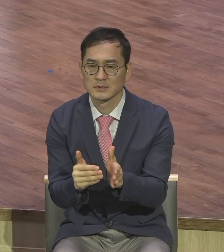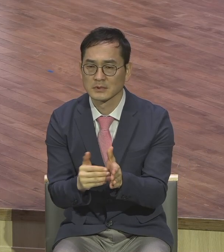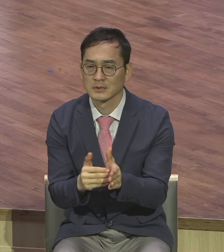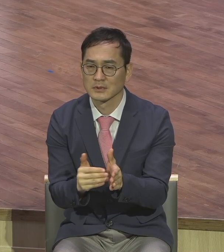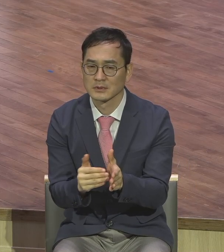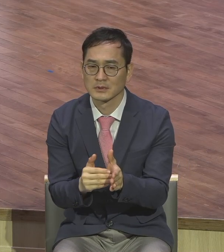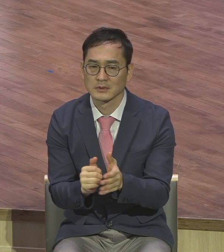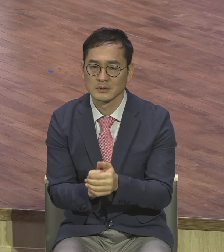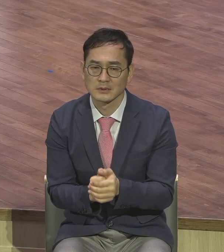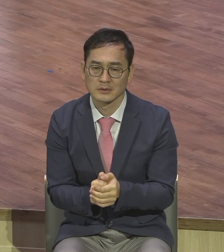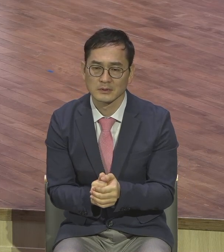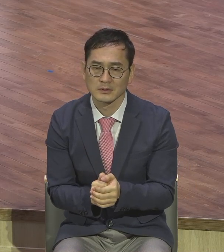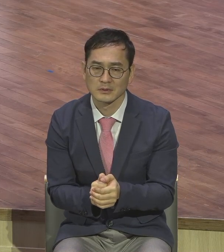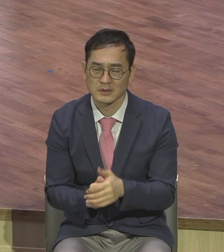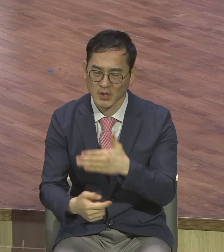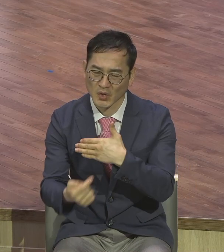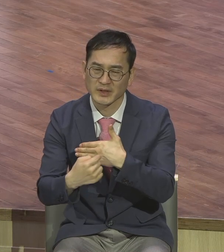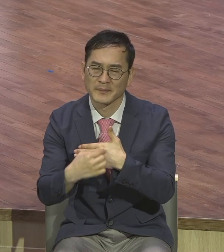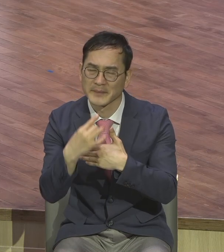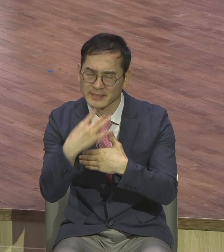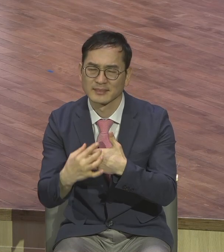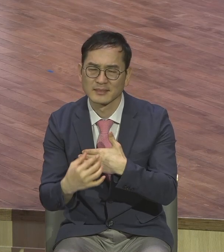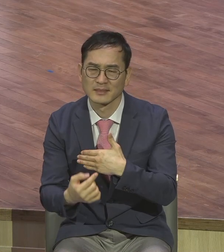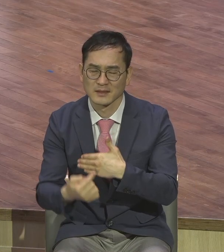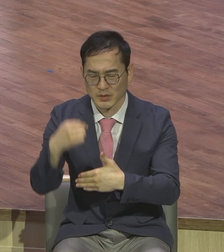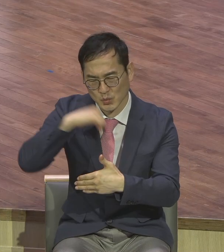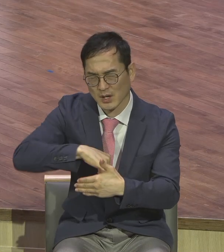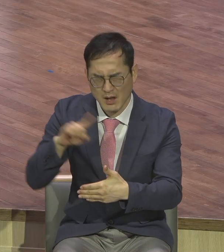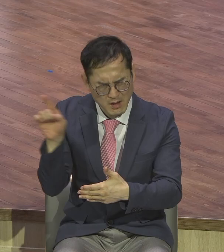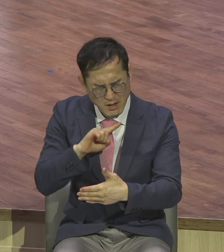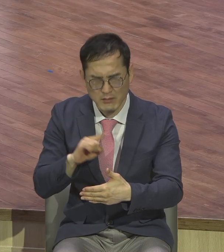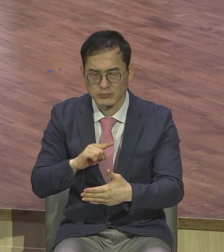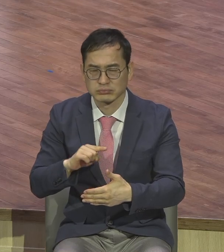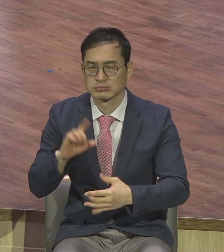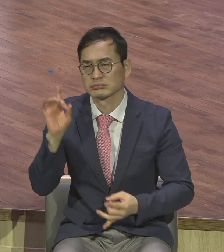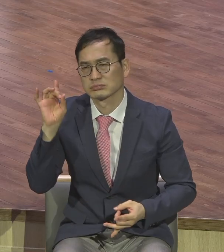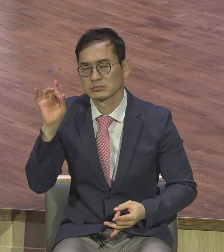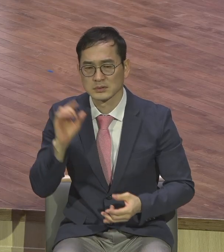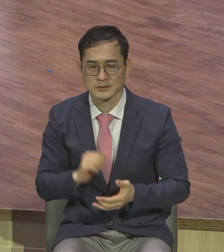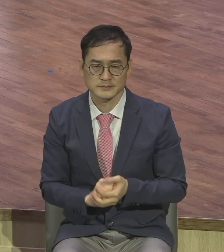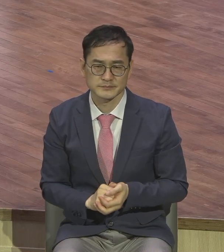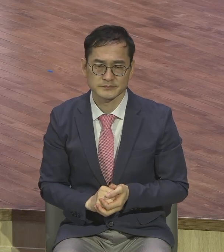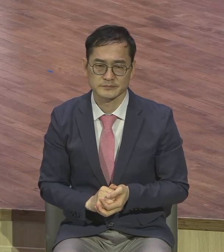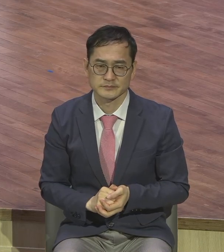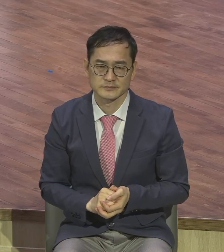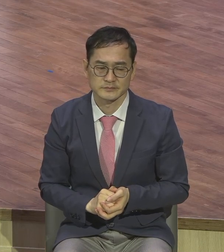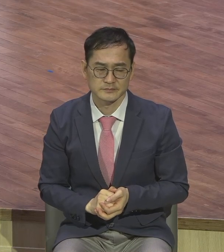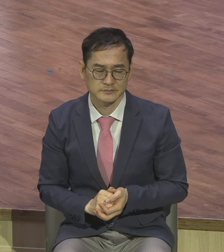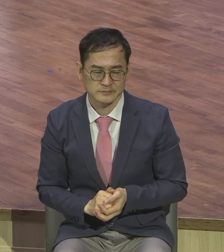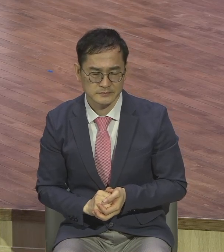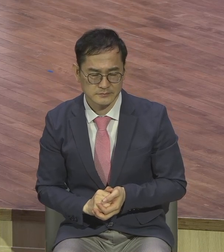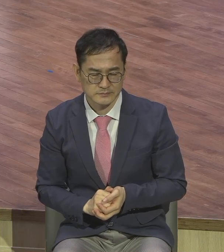전부 껍데기들이야. 그러니까 따라갈 수 없다. 사단이 알고 하나님이 알고 상령이 알고 네가 알고 내가 알고